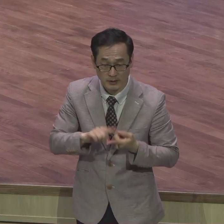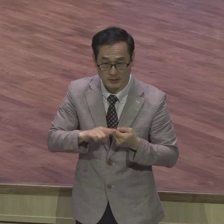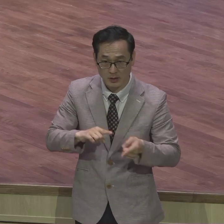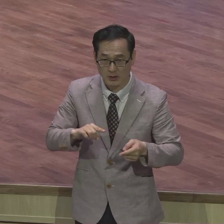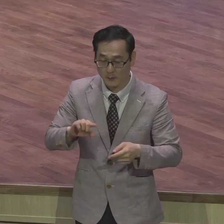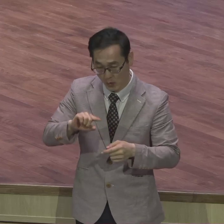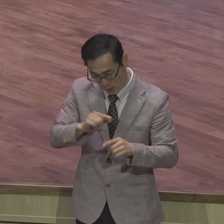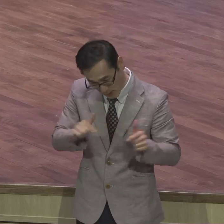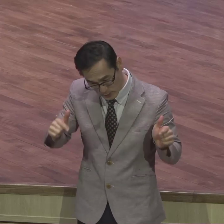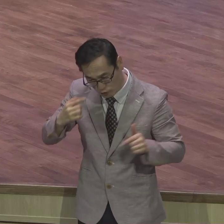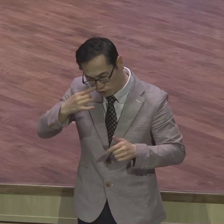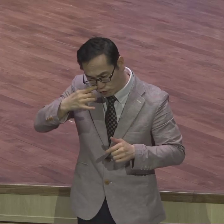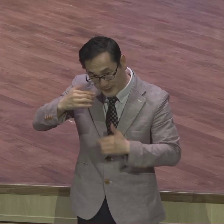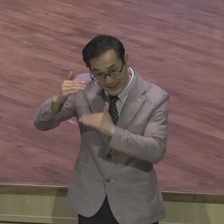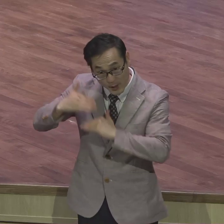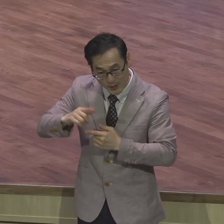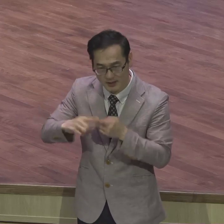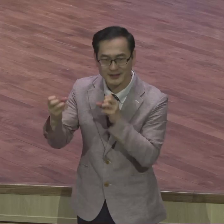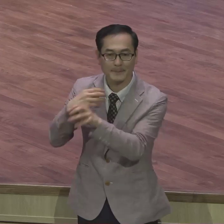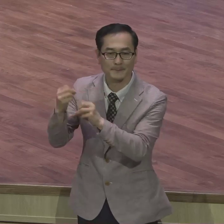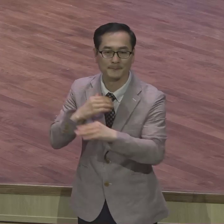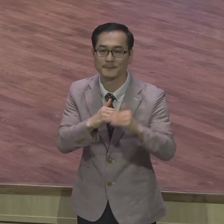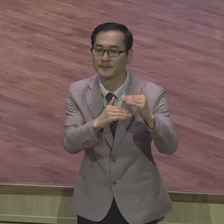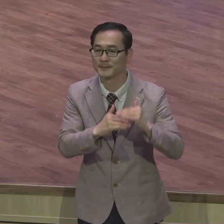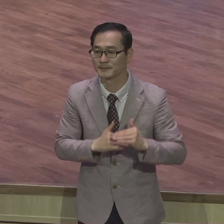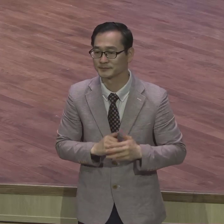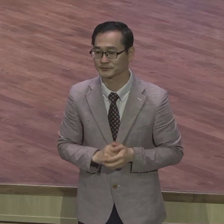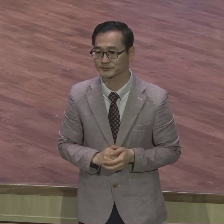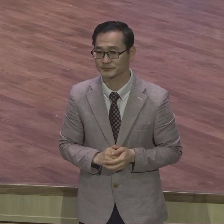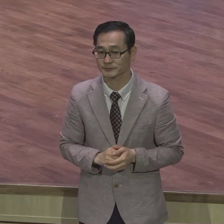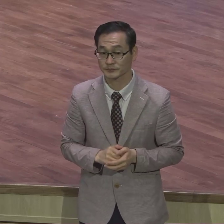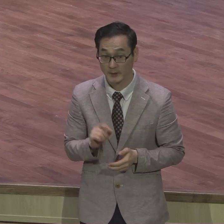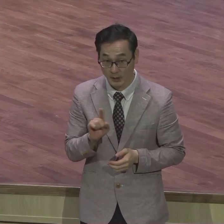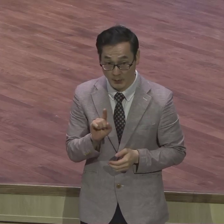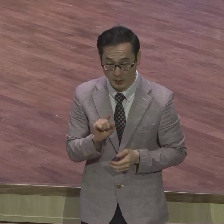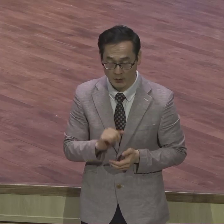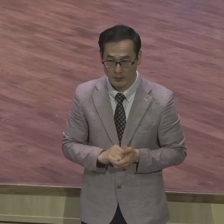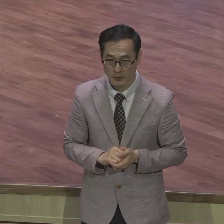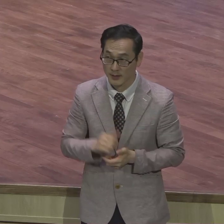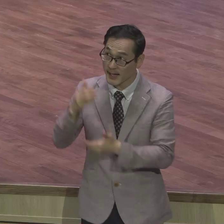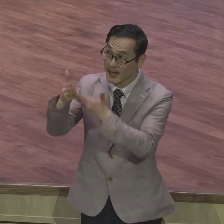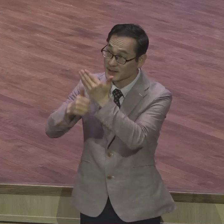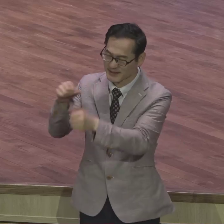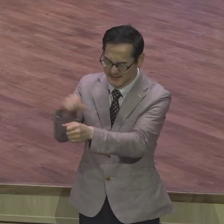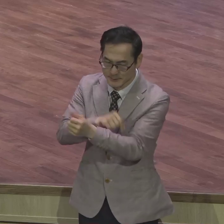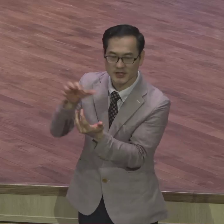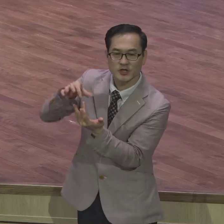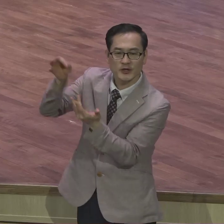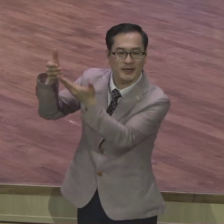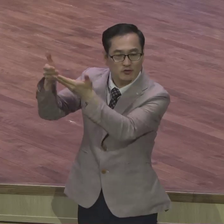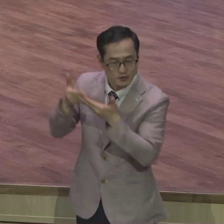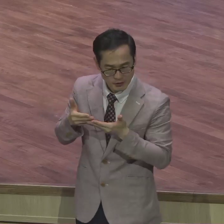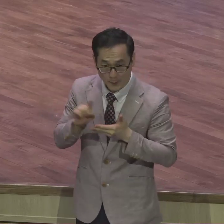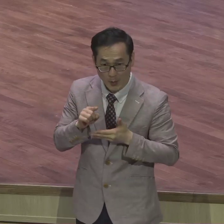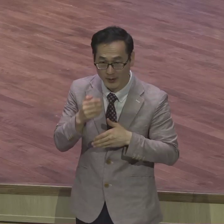선택교류 특별히 하나님의 이 선민이라고 자부하는 자기 동족입니다 지금